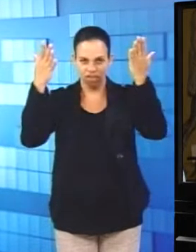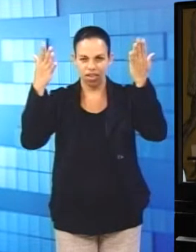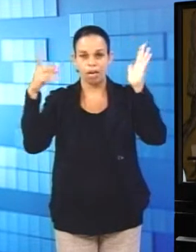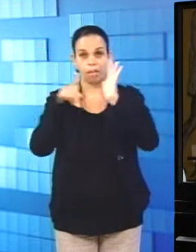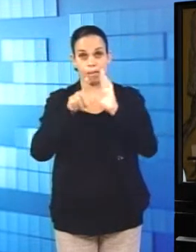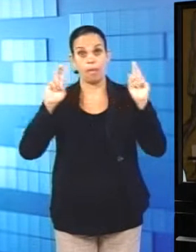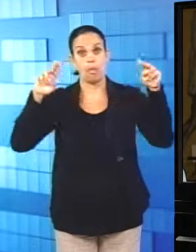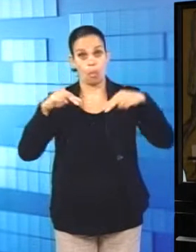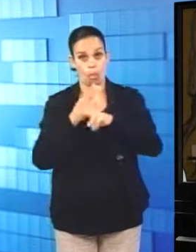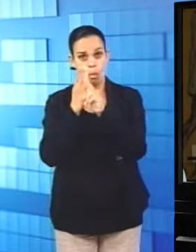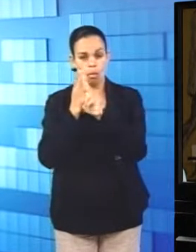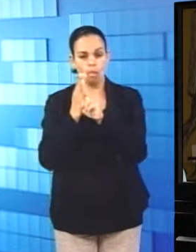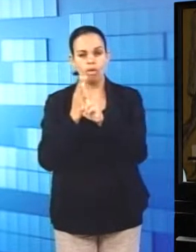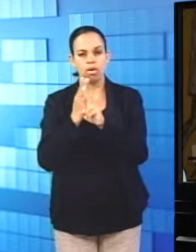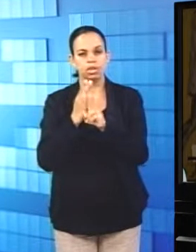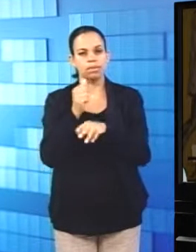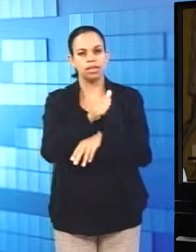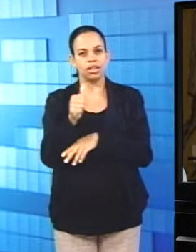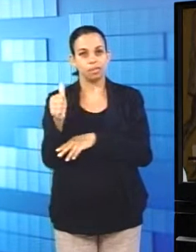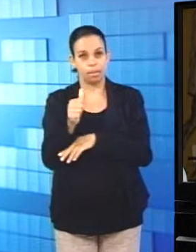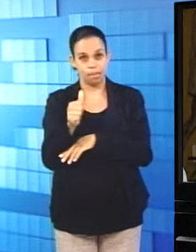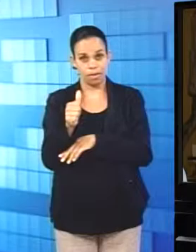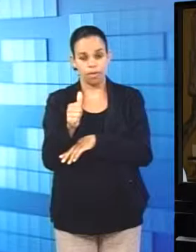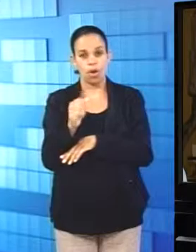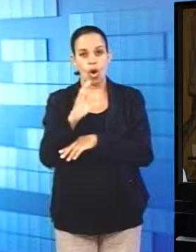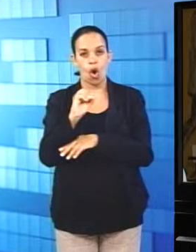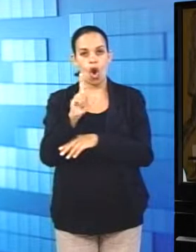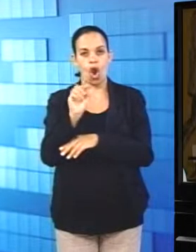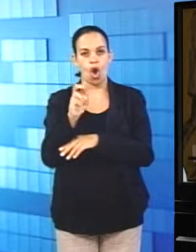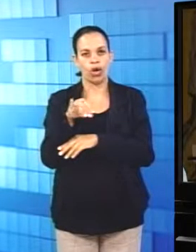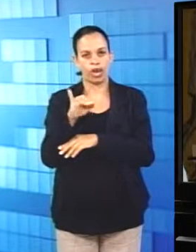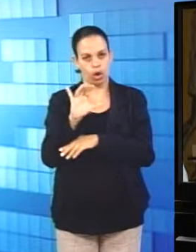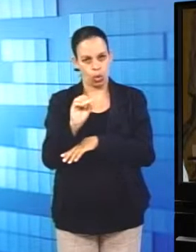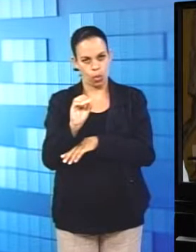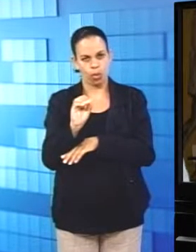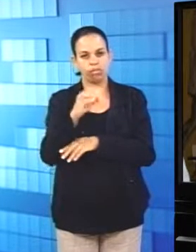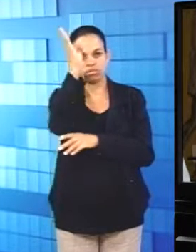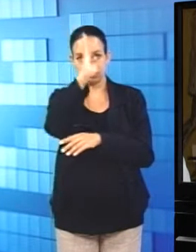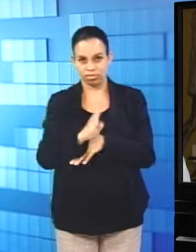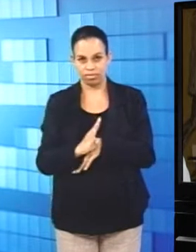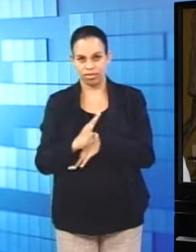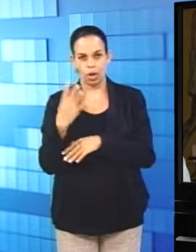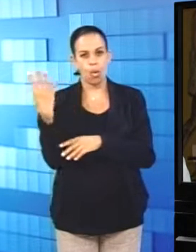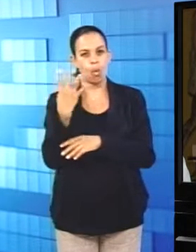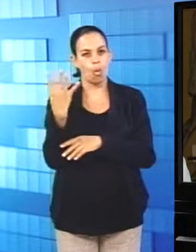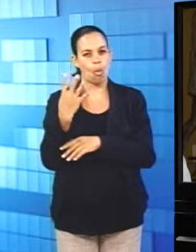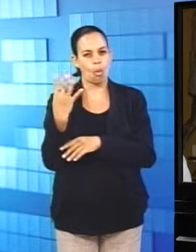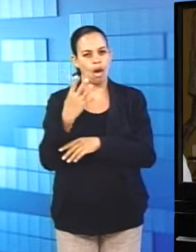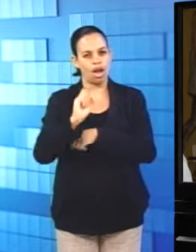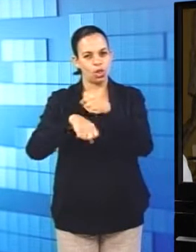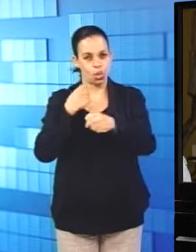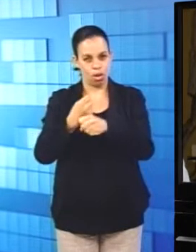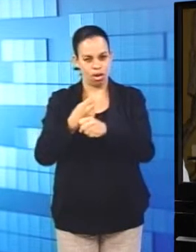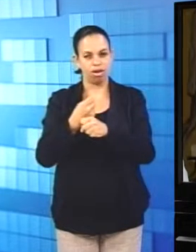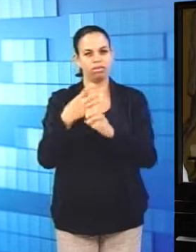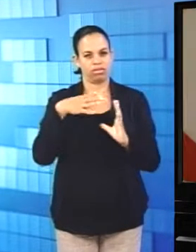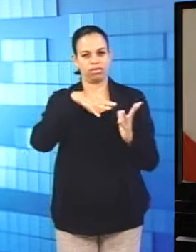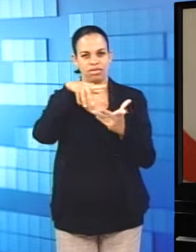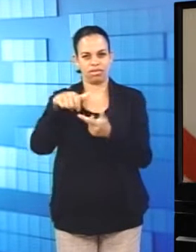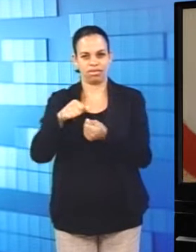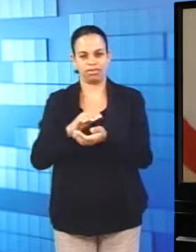da UESB, né, a 11ª edição do Colóquio Nacional e a 4ª edição do Internacional.